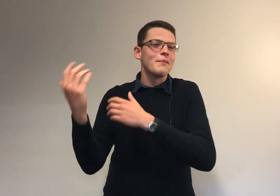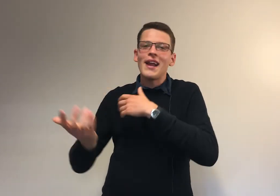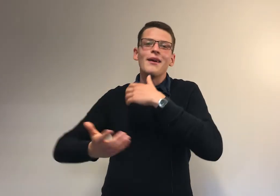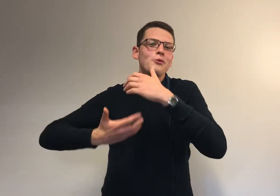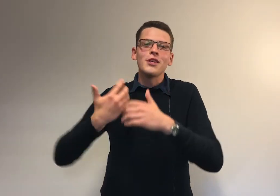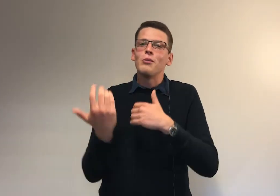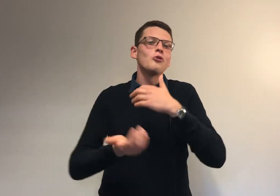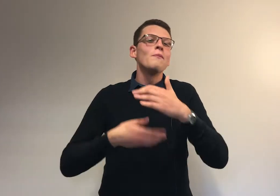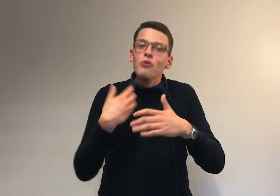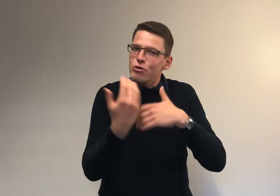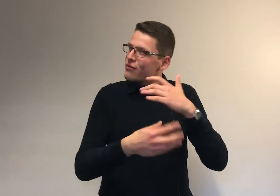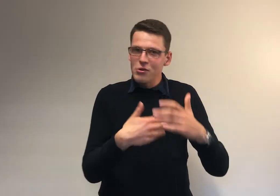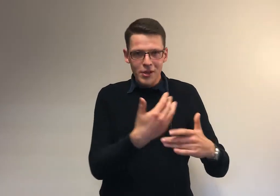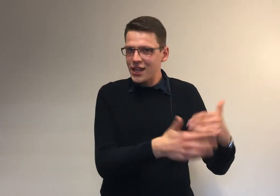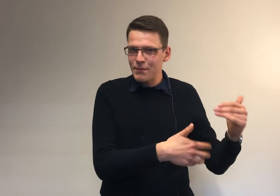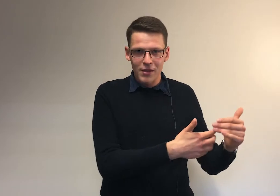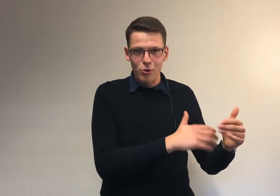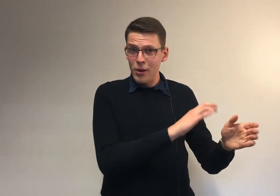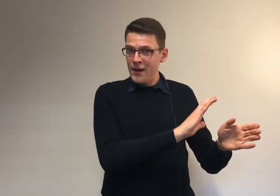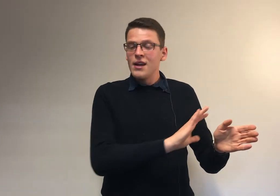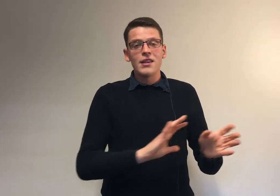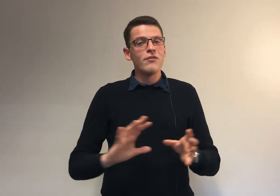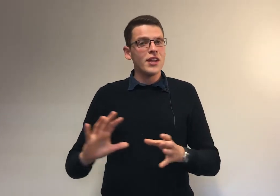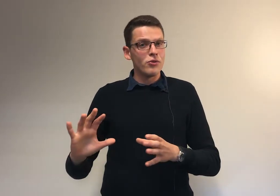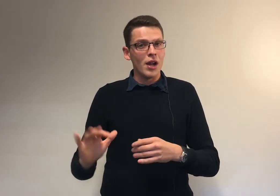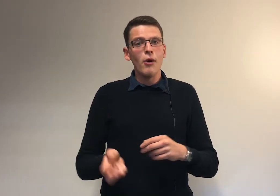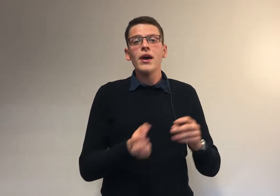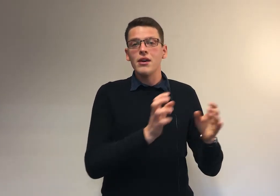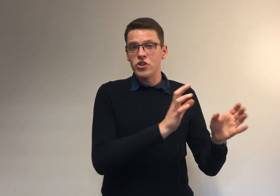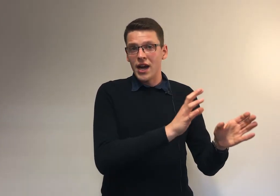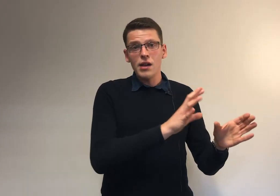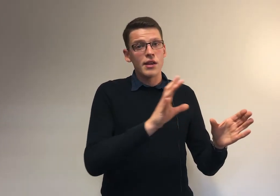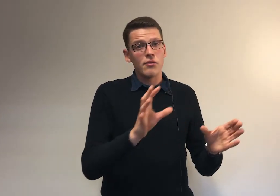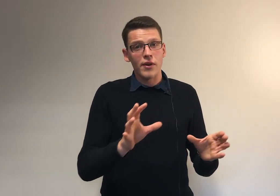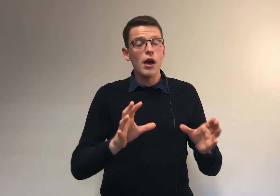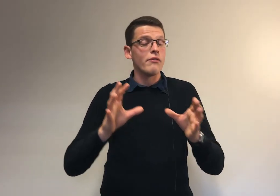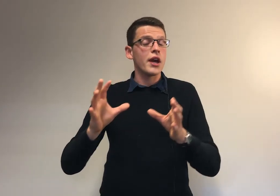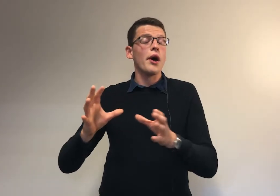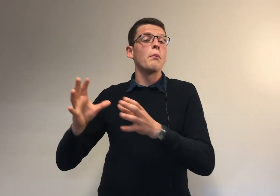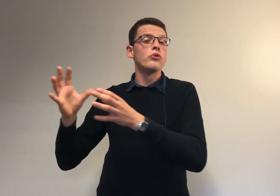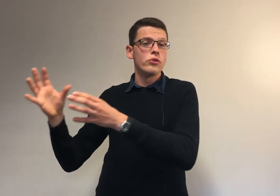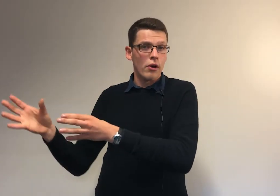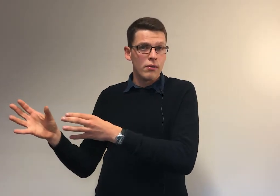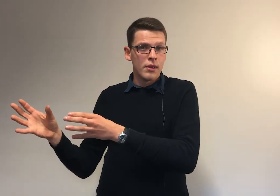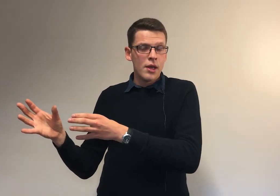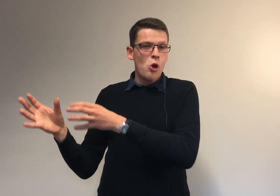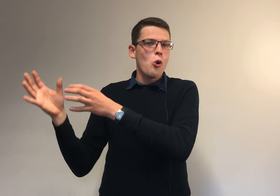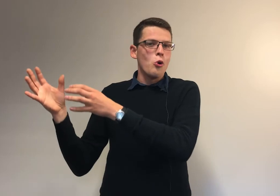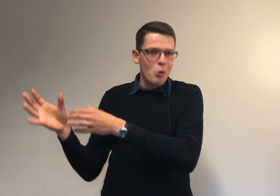ce n pas ce qui demande le plus de faculté d'adaptation. Ça se fait naturellement et en général, ça se fait avec un peu de temps. Le